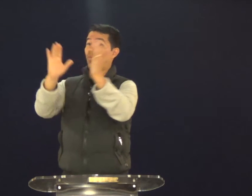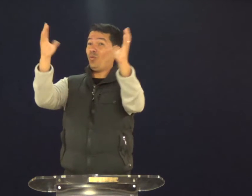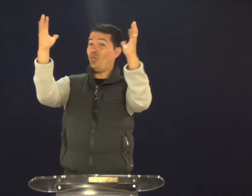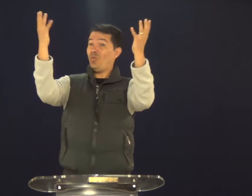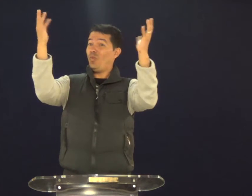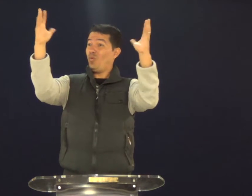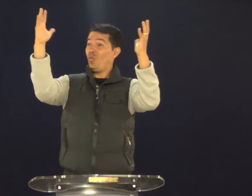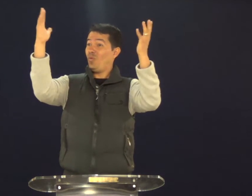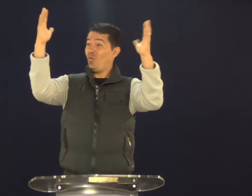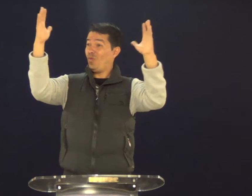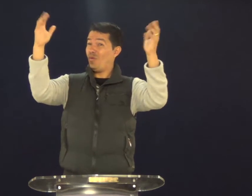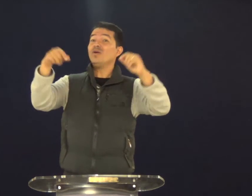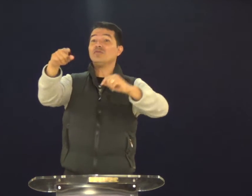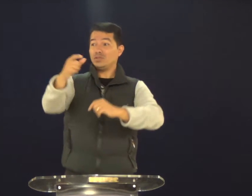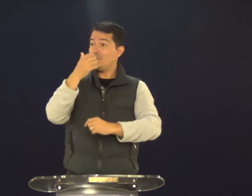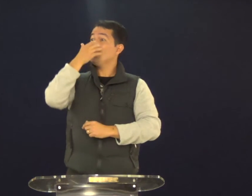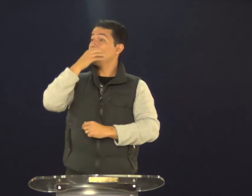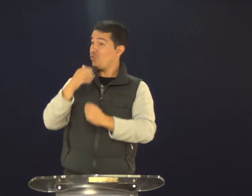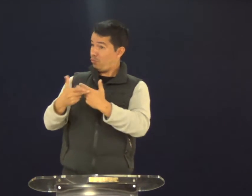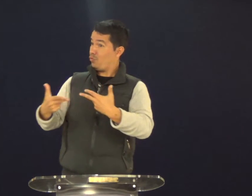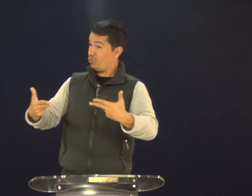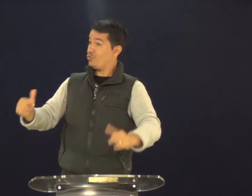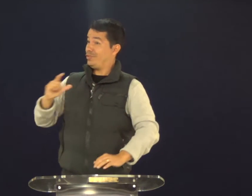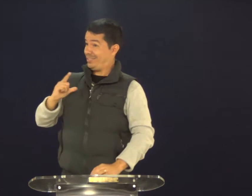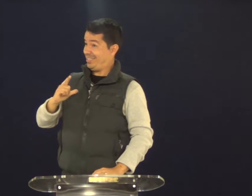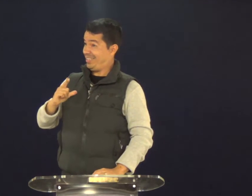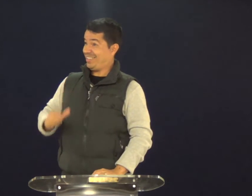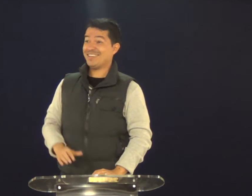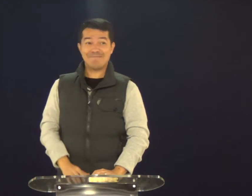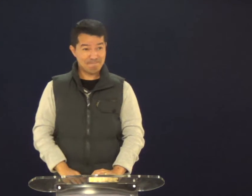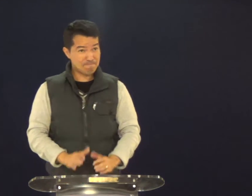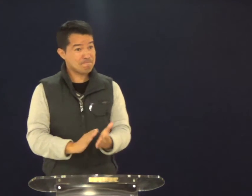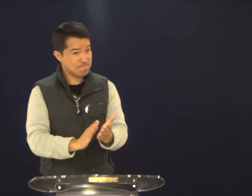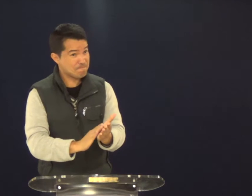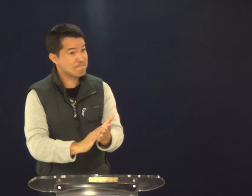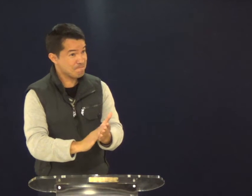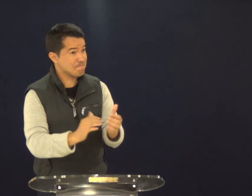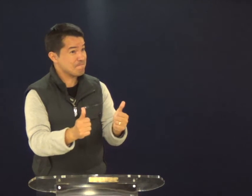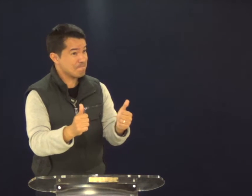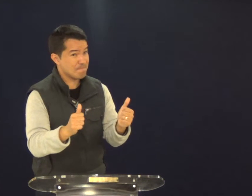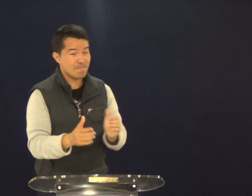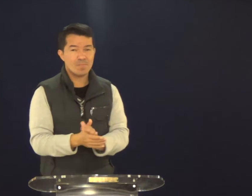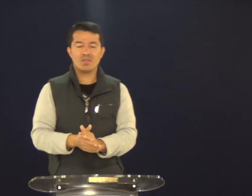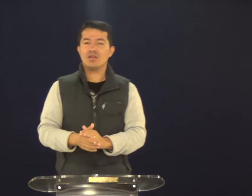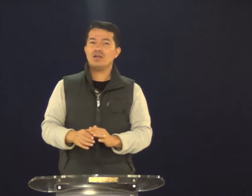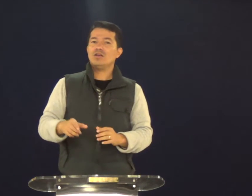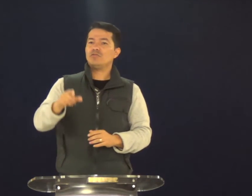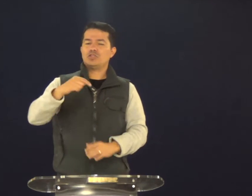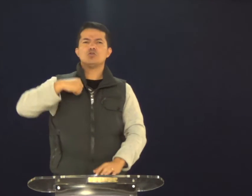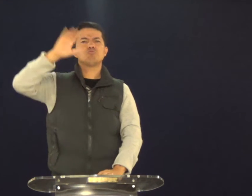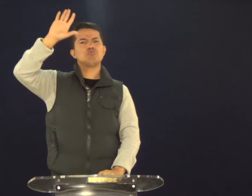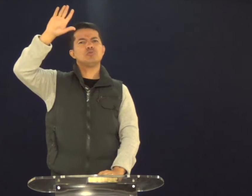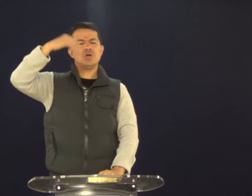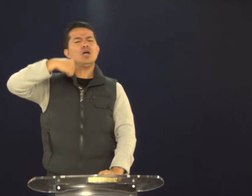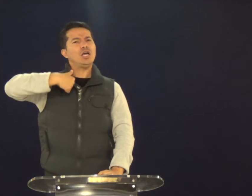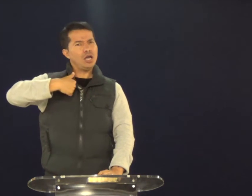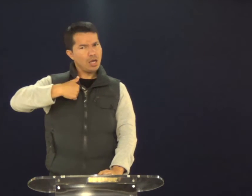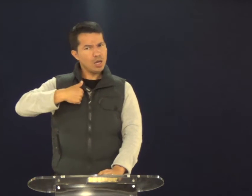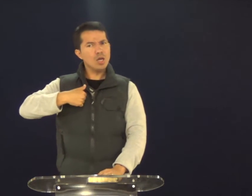Parabéns para você também. Isso gera fruto? Ok. Parabéns. E você diz, não,